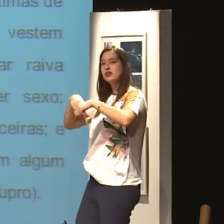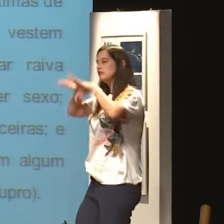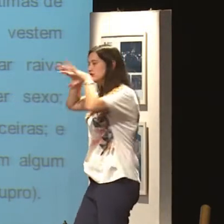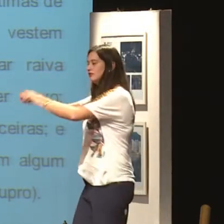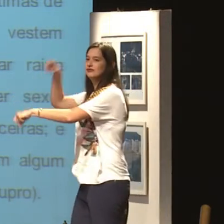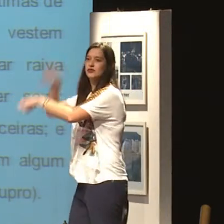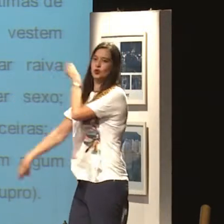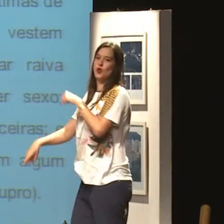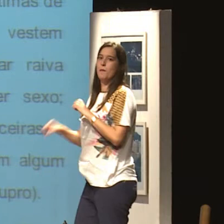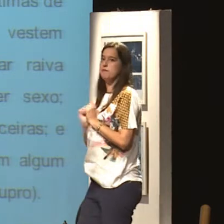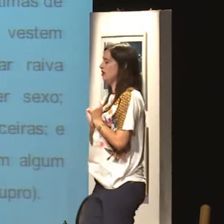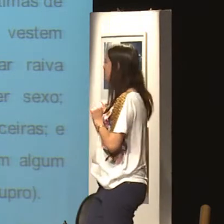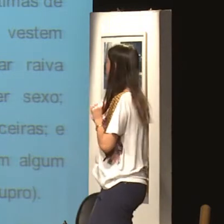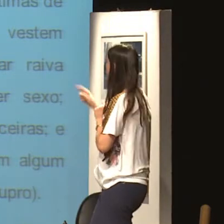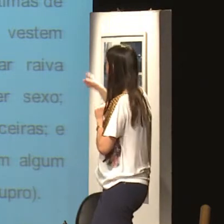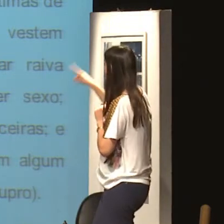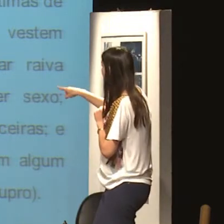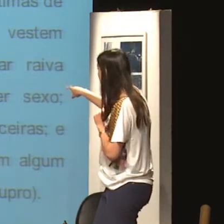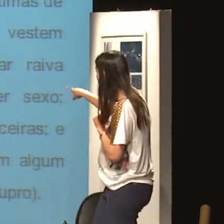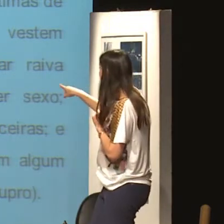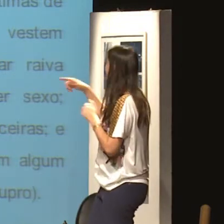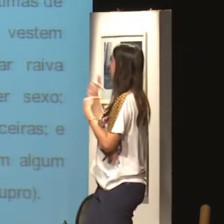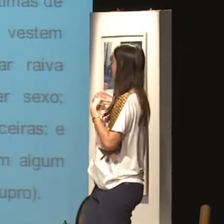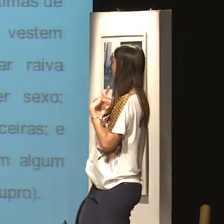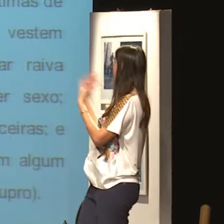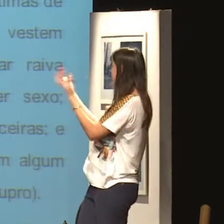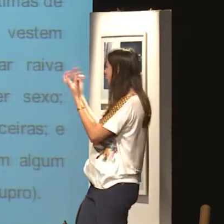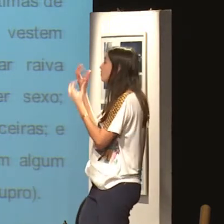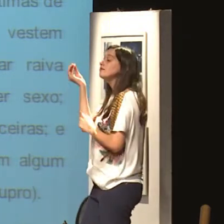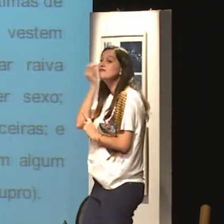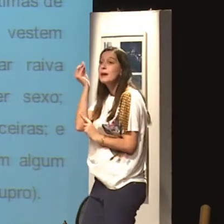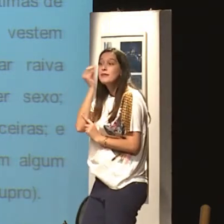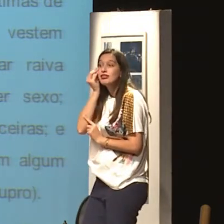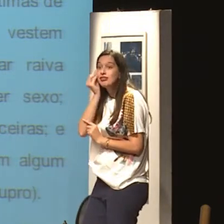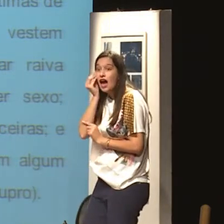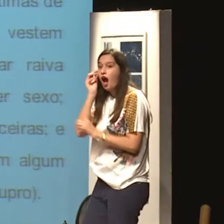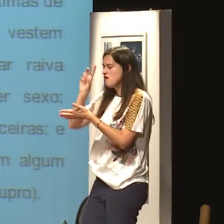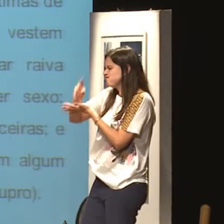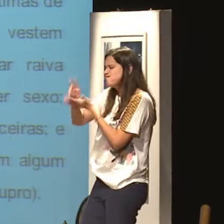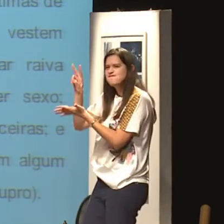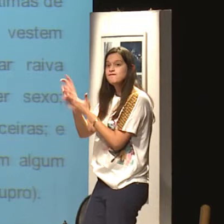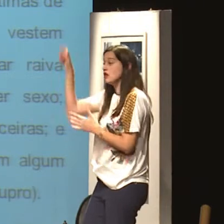e quando a mulher não aceita o sexo, ele vai lá e estupra, ele abusa dessa mulher,